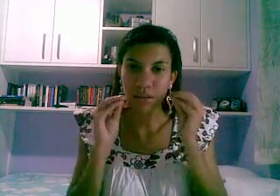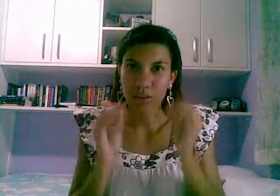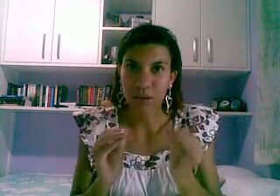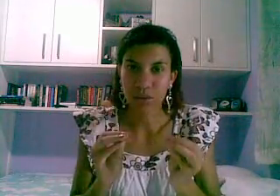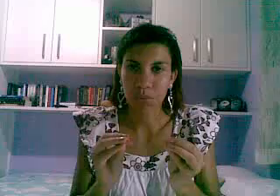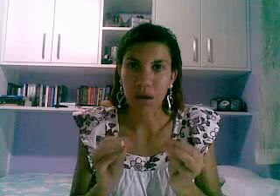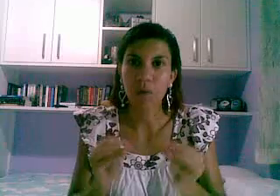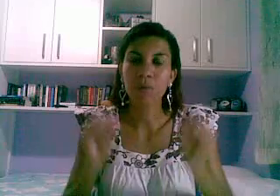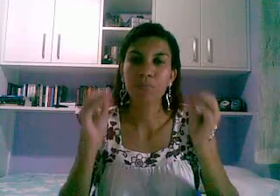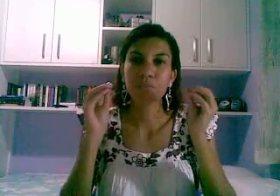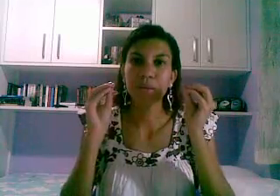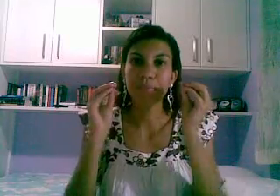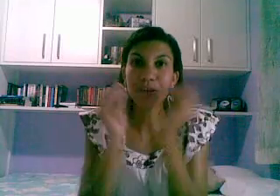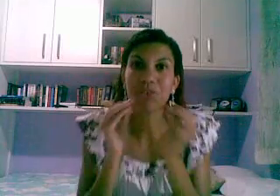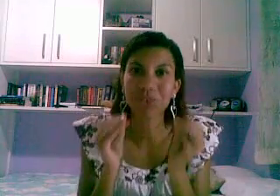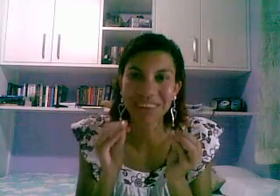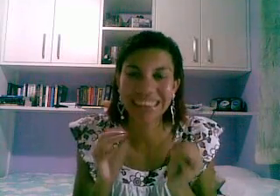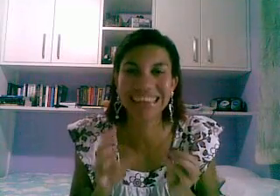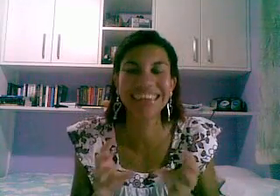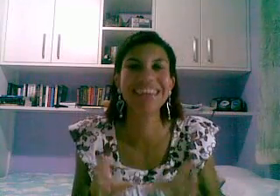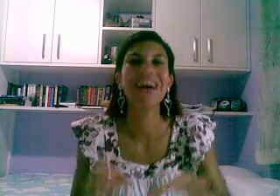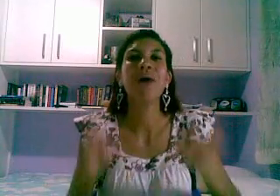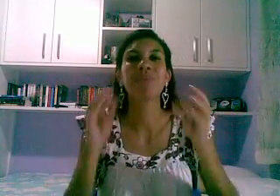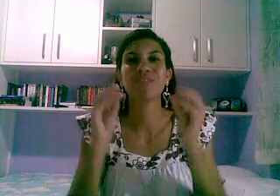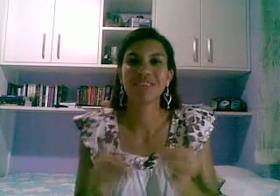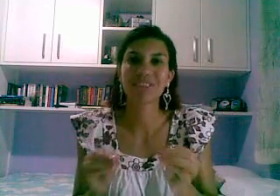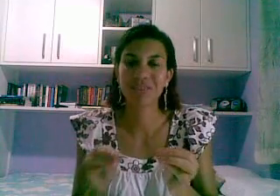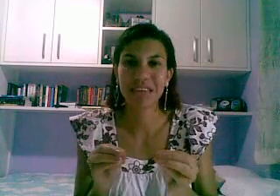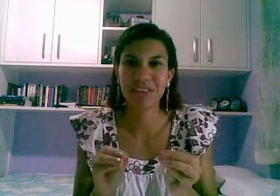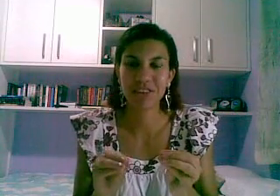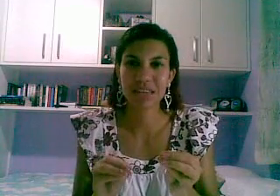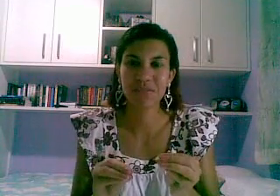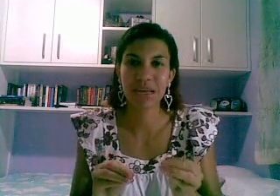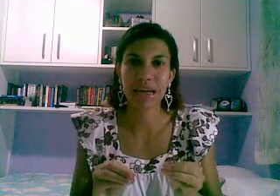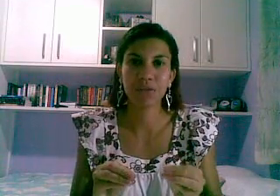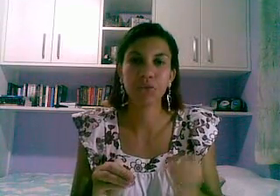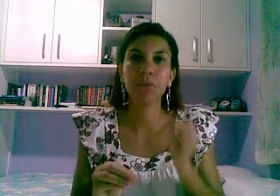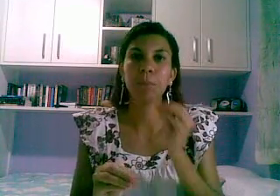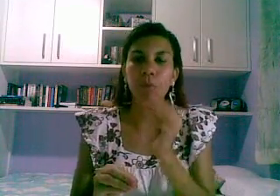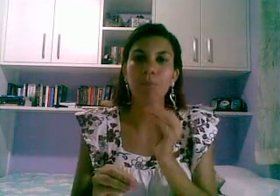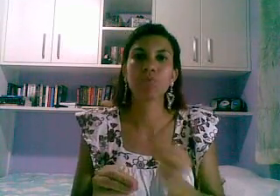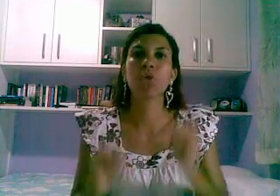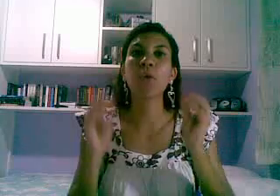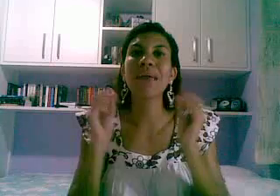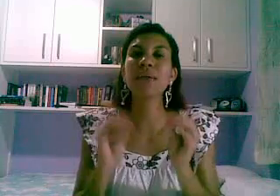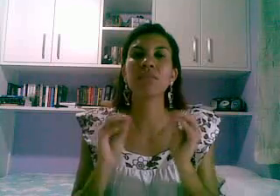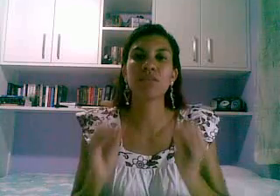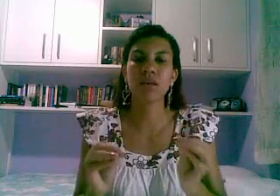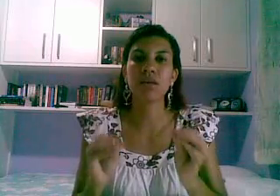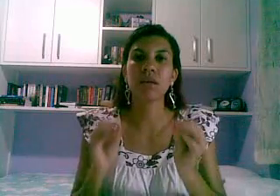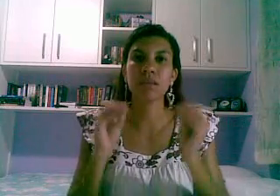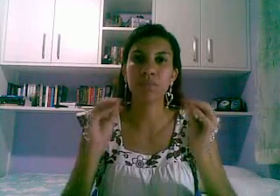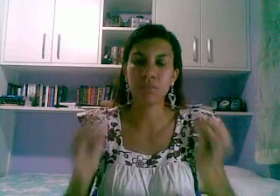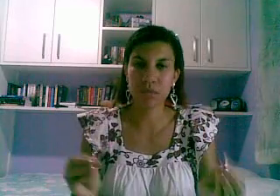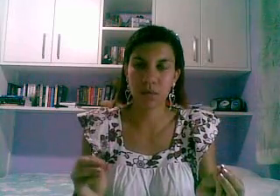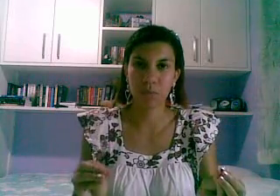as regras com calma me escuta para vocês não serem desclassificados bom como é que vai ser essa promoção